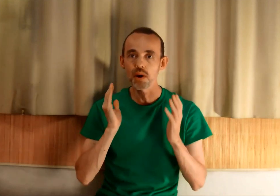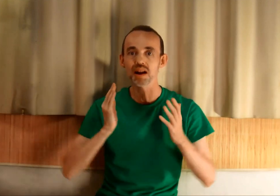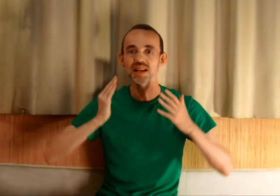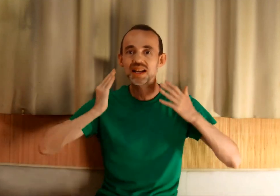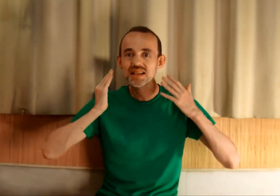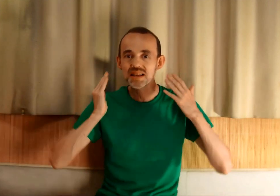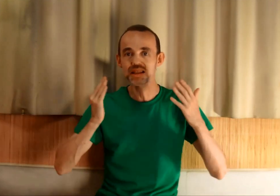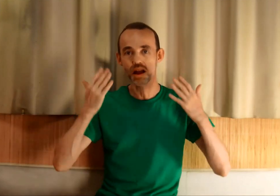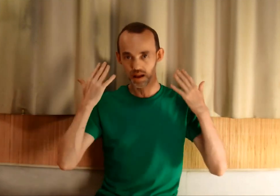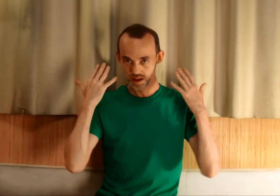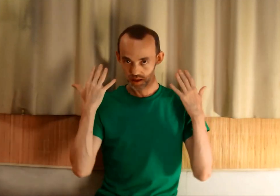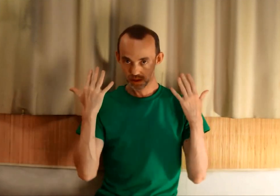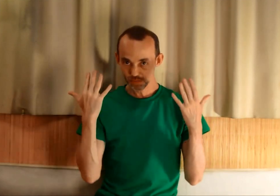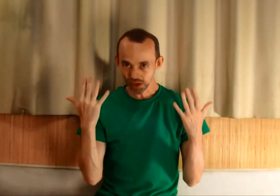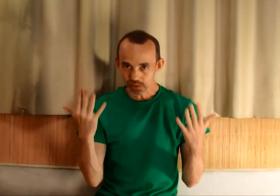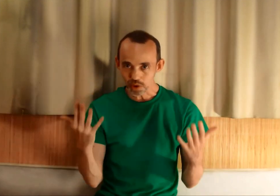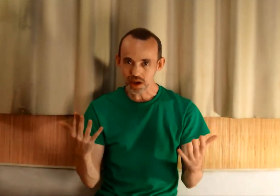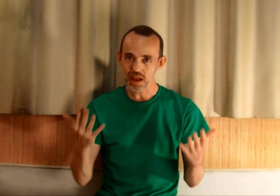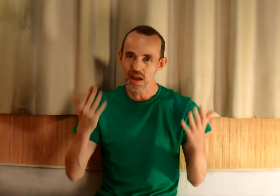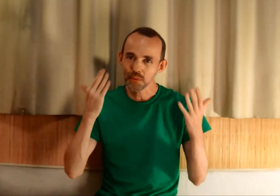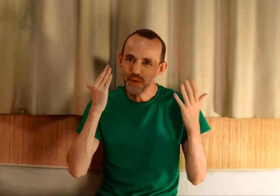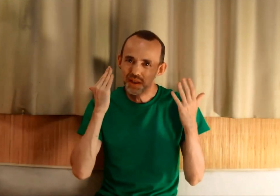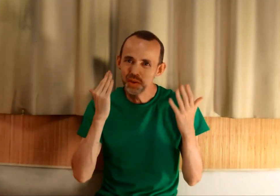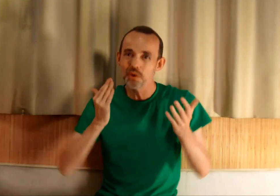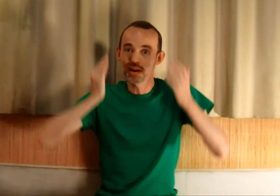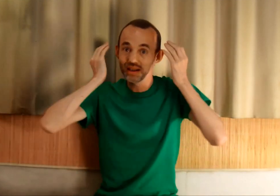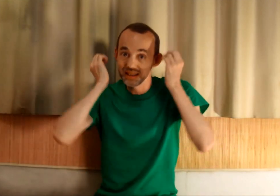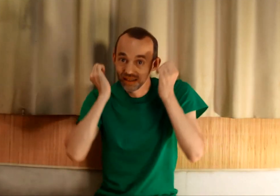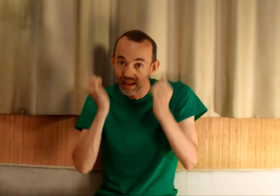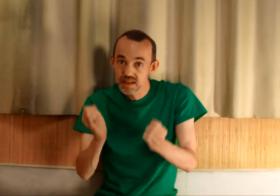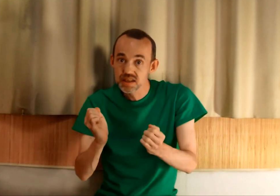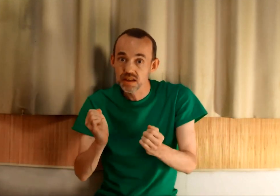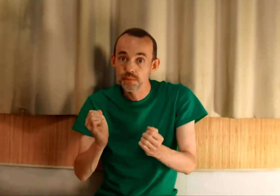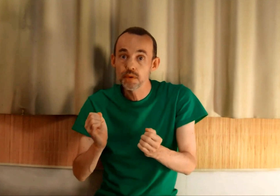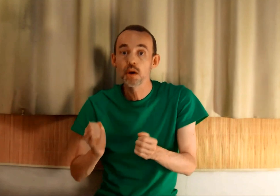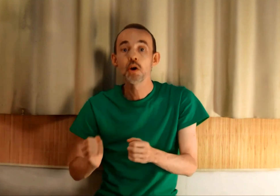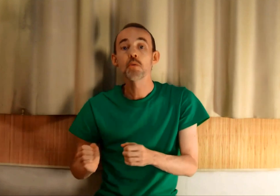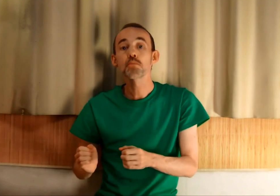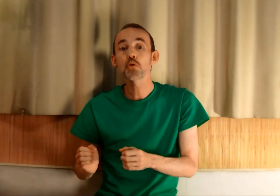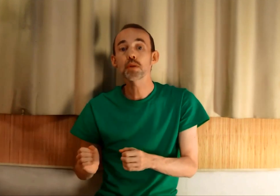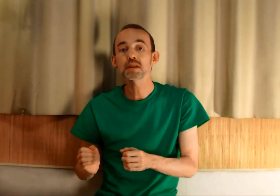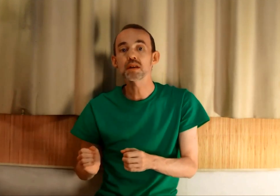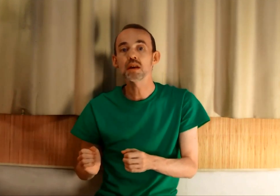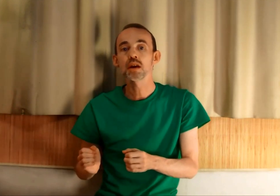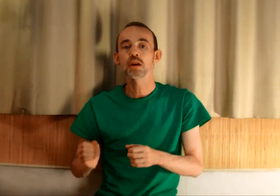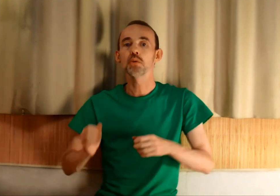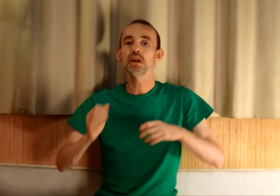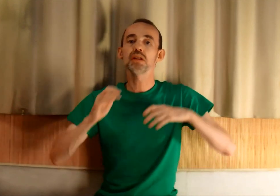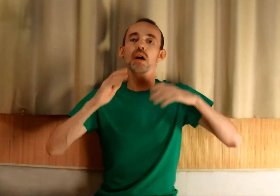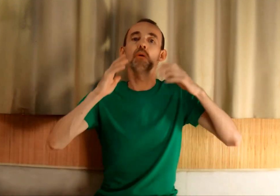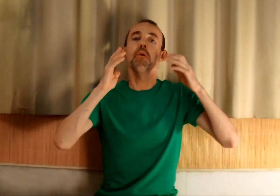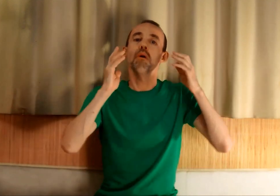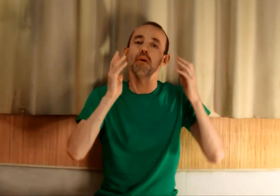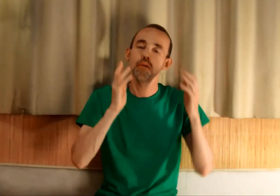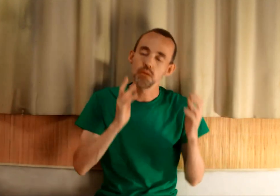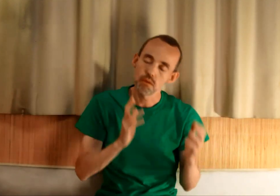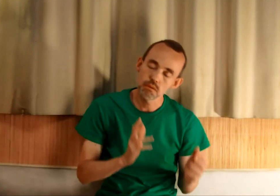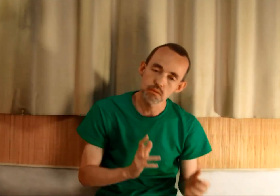voir qu'il existe un facteur clé, un facteur décisif pour passer de l'état de non